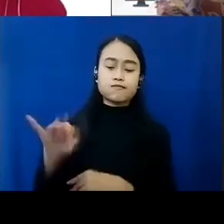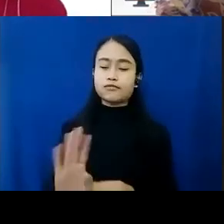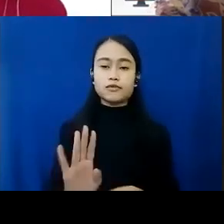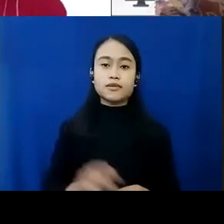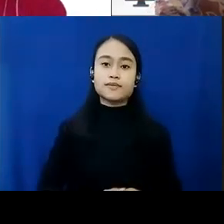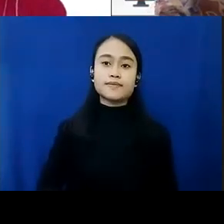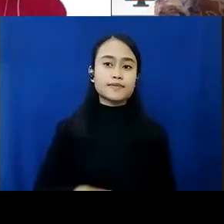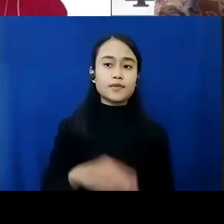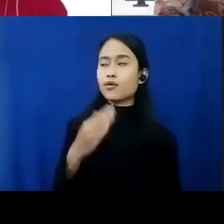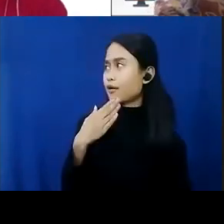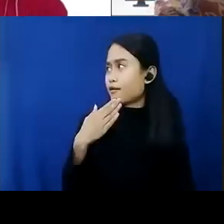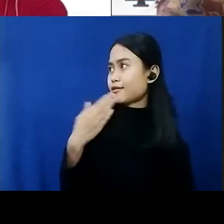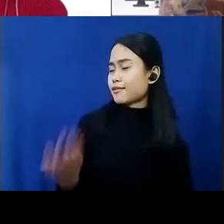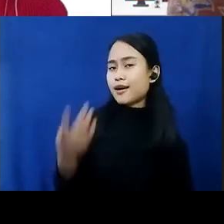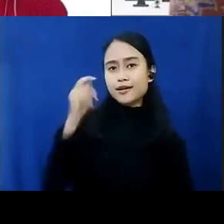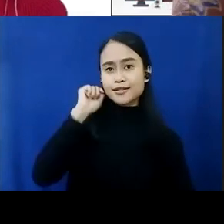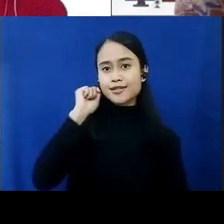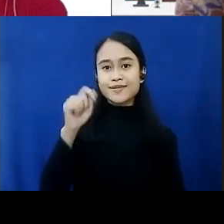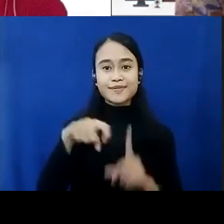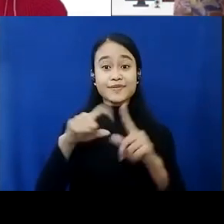Ibu Karen. Silakan, Ibu Kanyu.